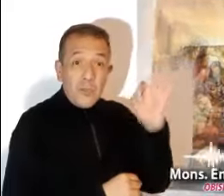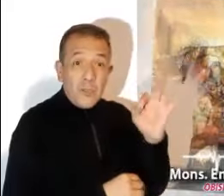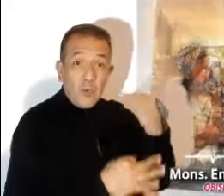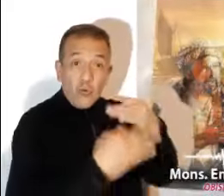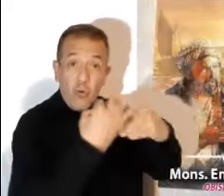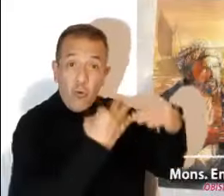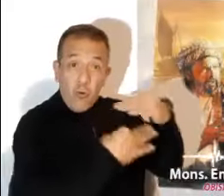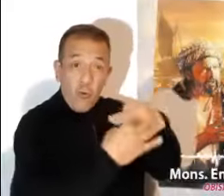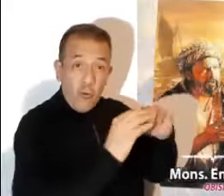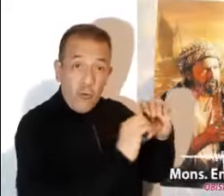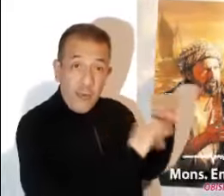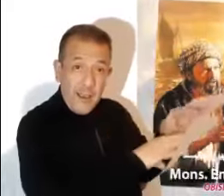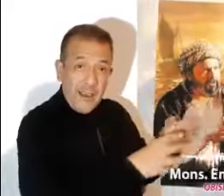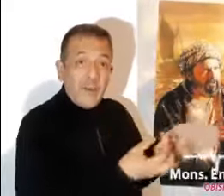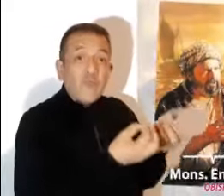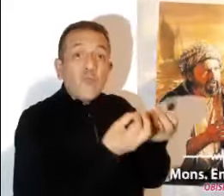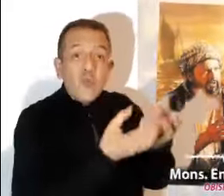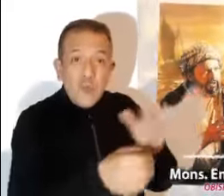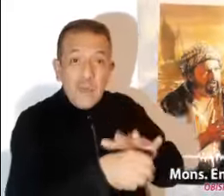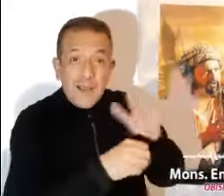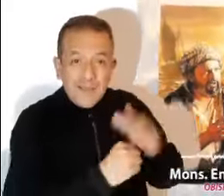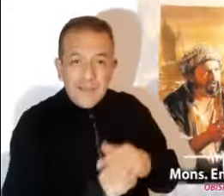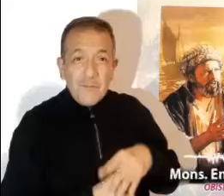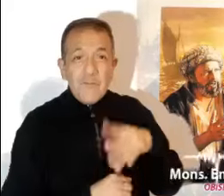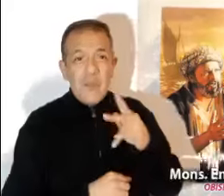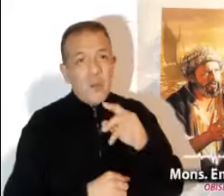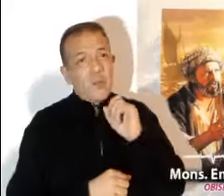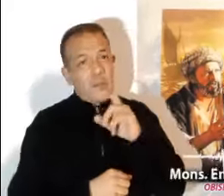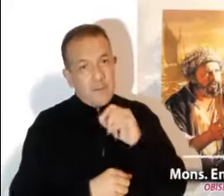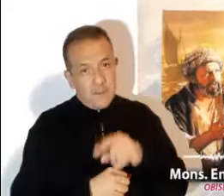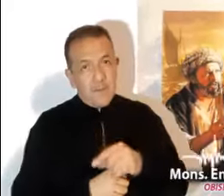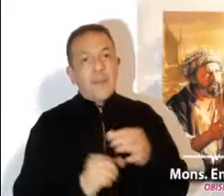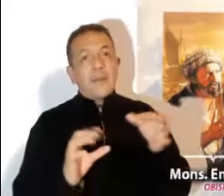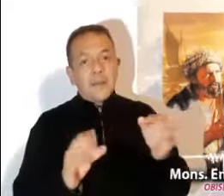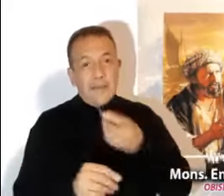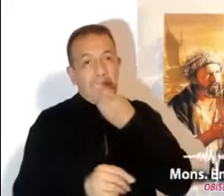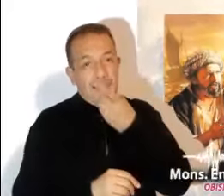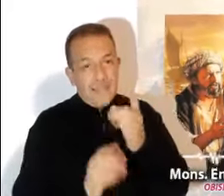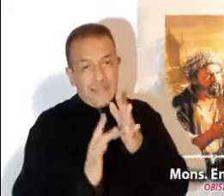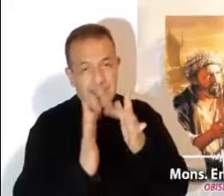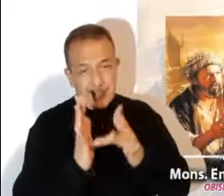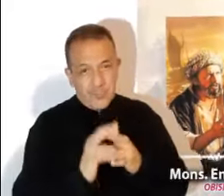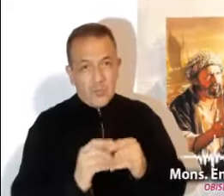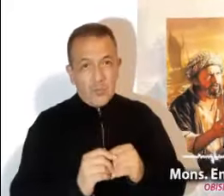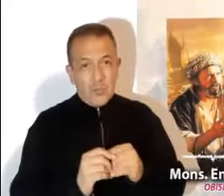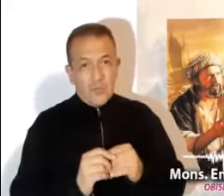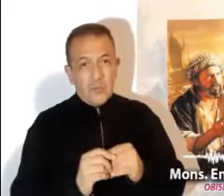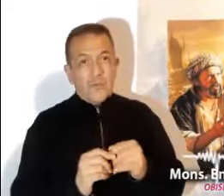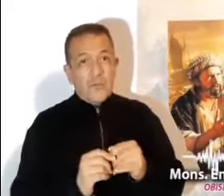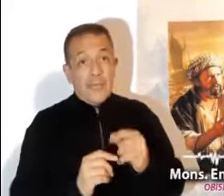por uno de todo lo que ha dejado. Pero el añadido viene a prevenirnos y a no hacernos ilusiones